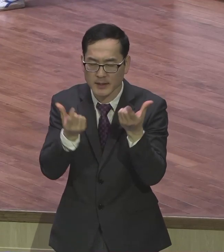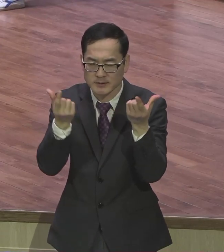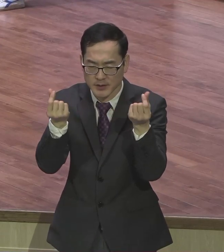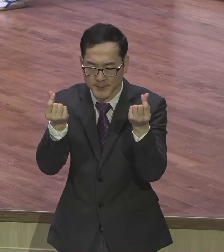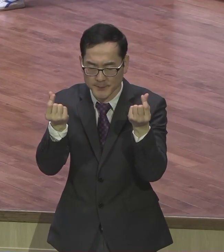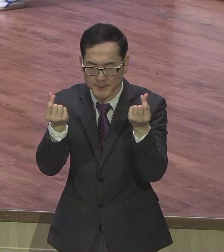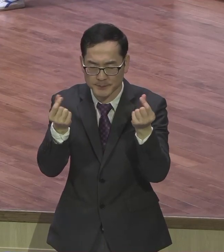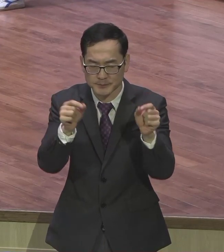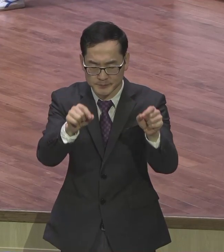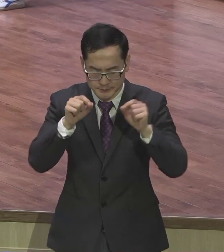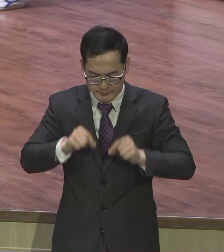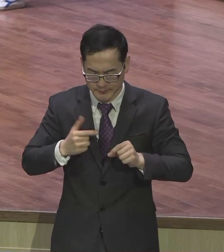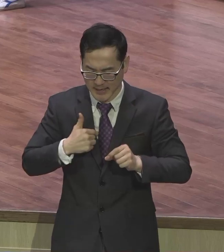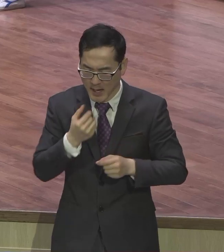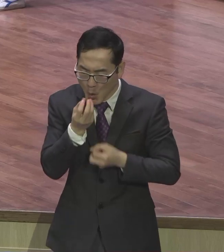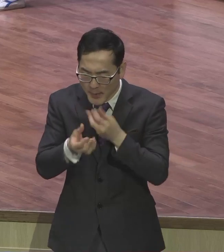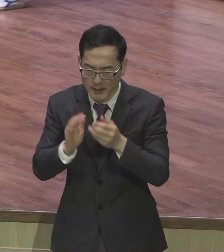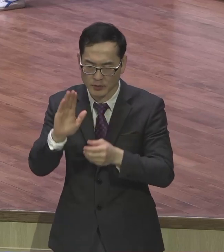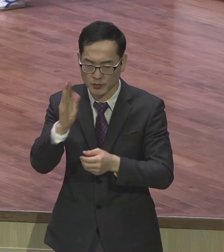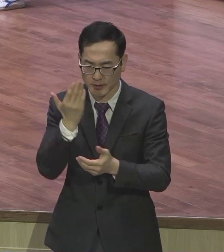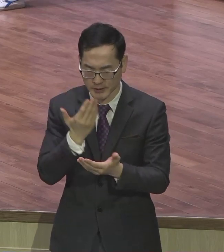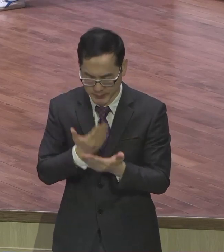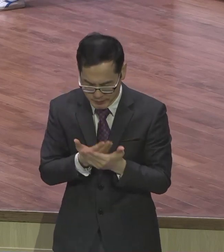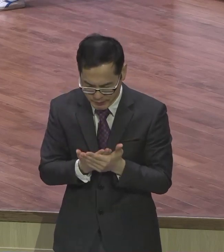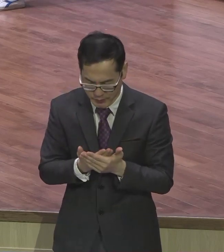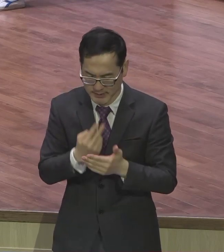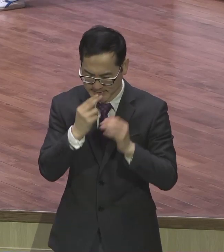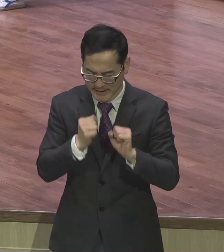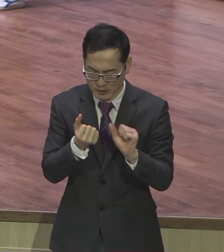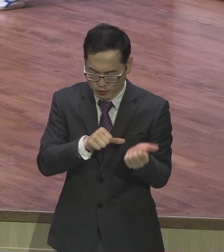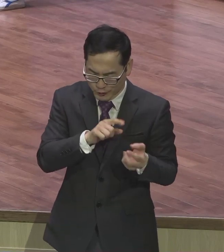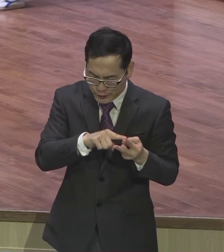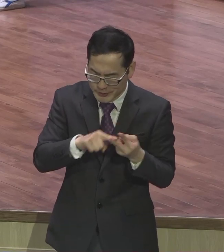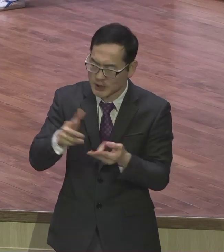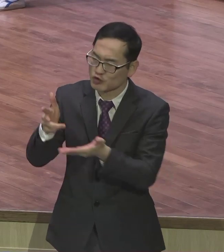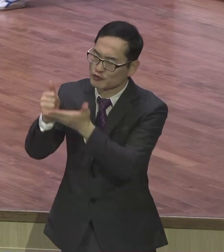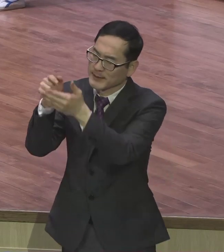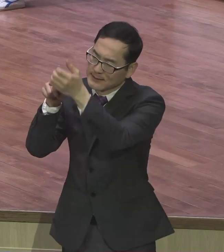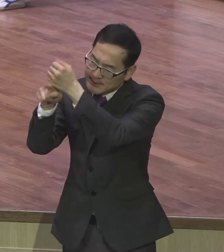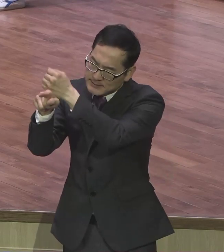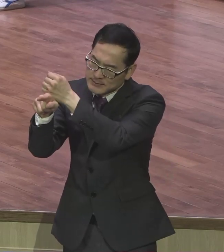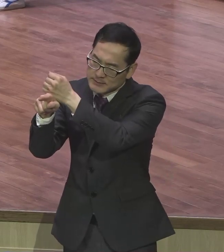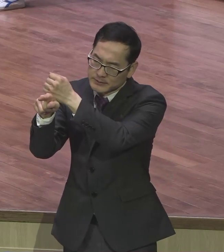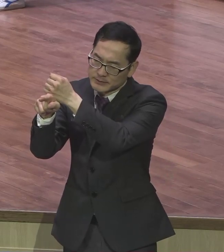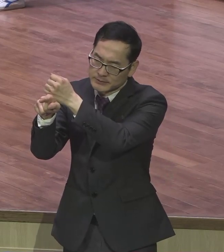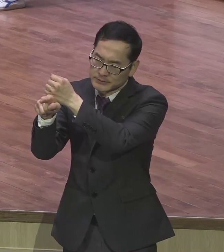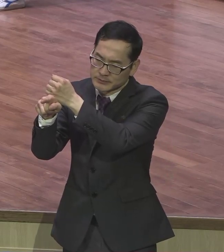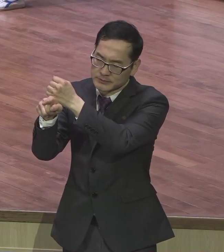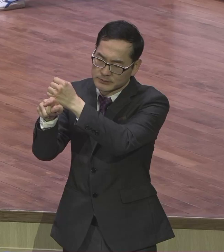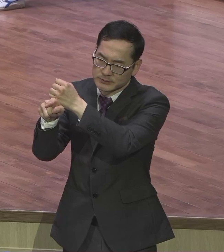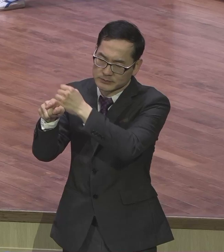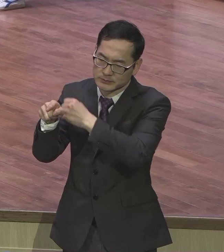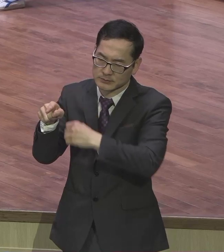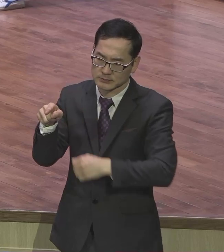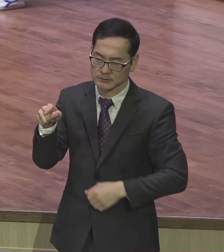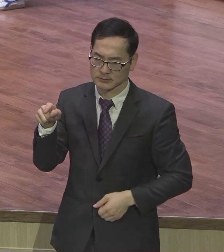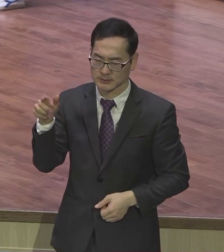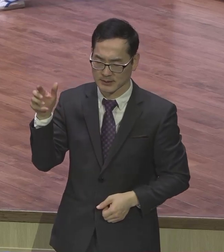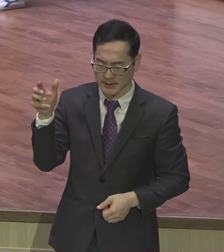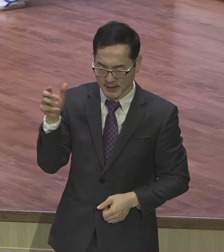고백이 되게도와 주시옵시고 사나 죽으나 주의 것이로다 아무 어떤 문제와 사건이 와도 절대로 능력